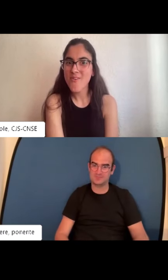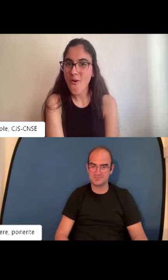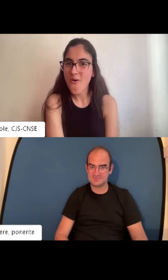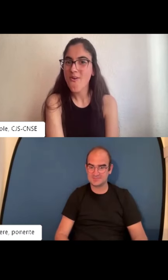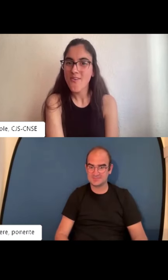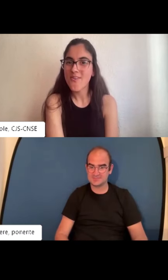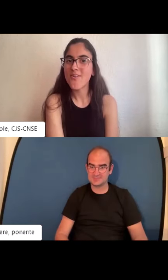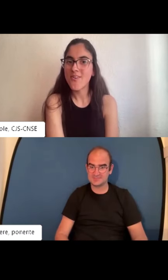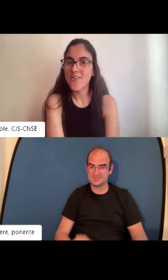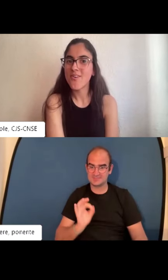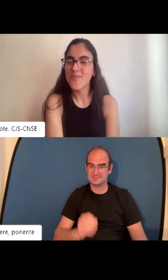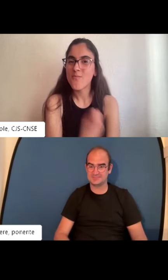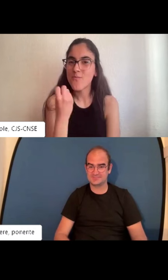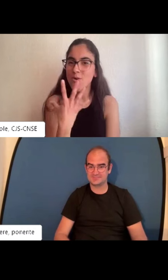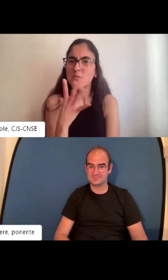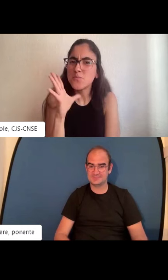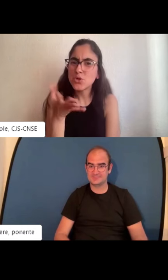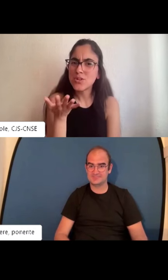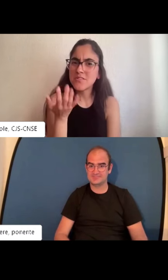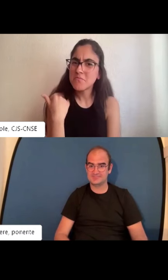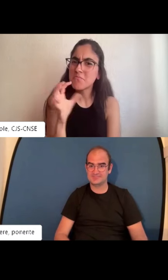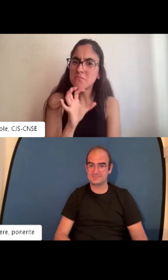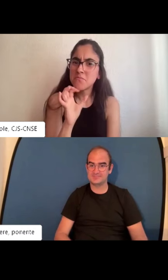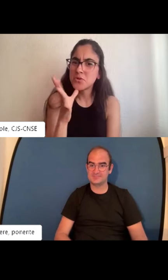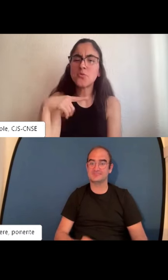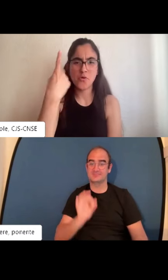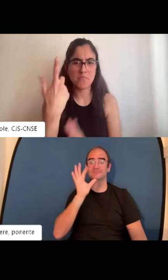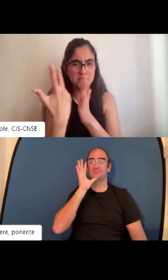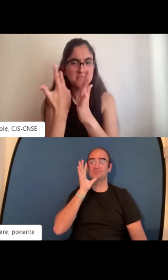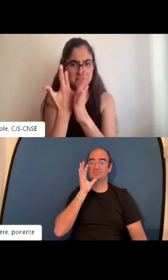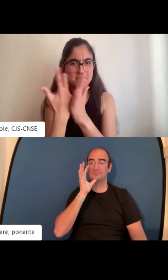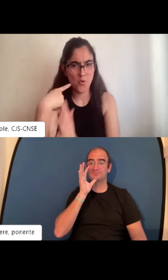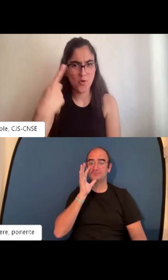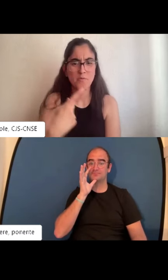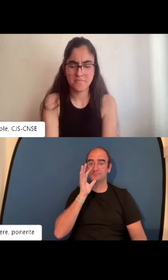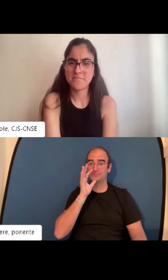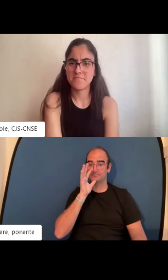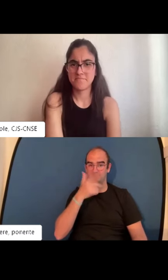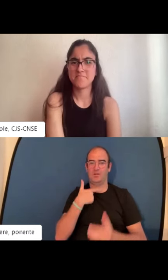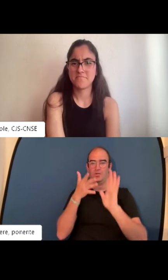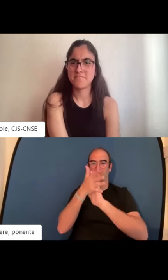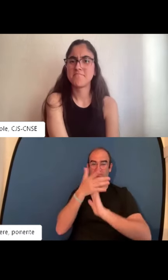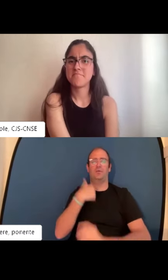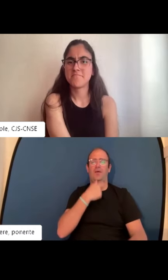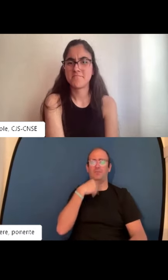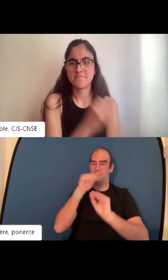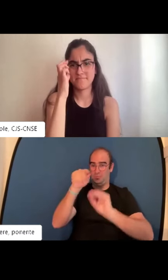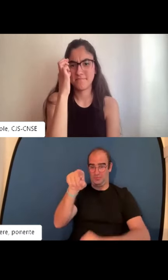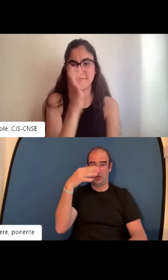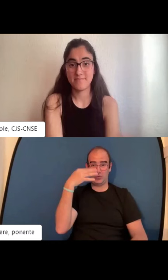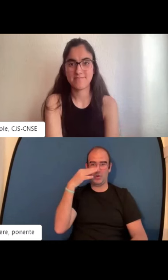mayor empleo. Es curioso. ¿Y luego nos explicarás los motivos?